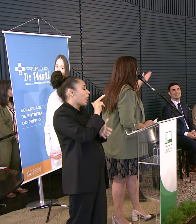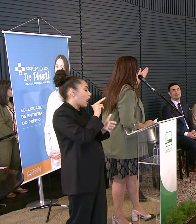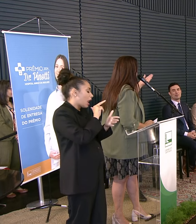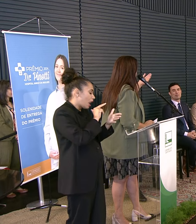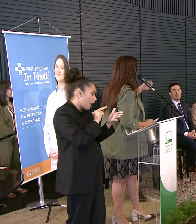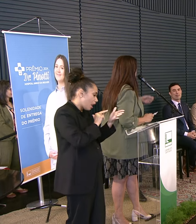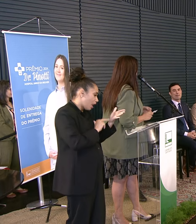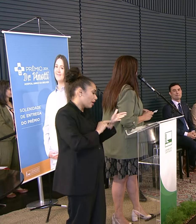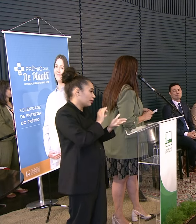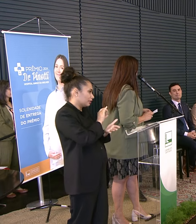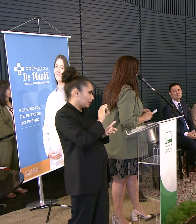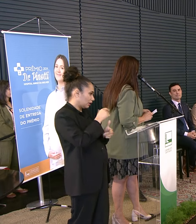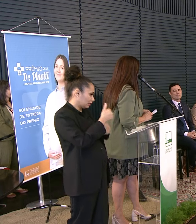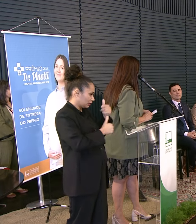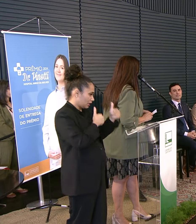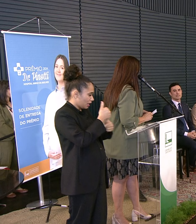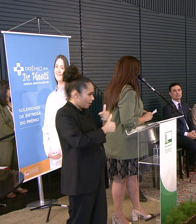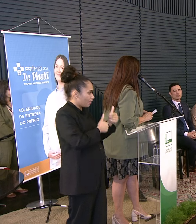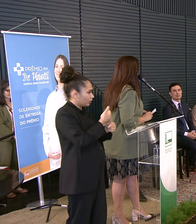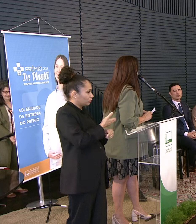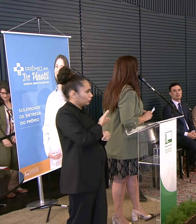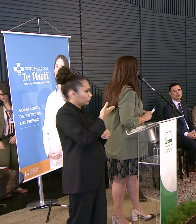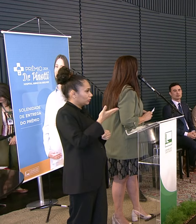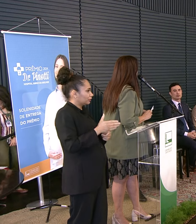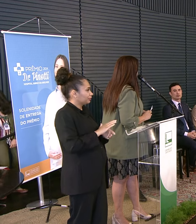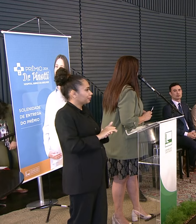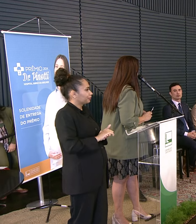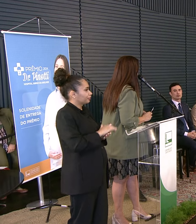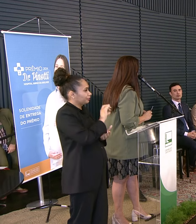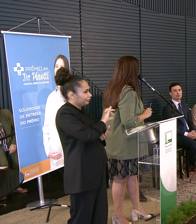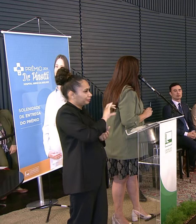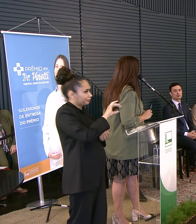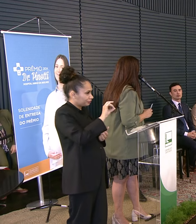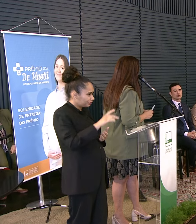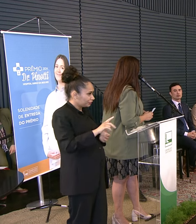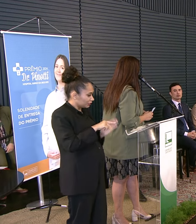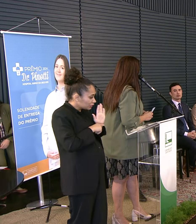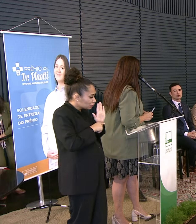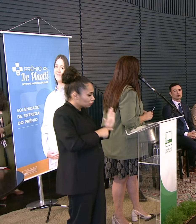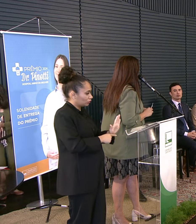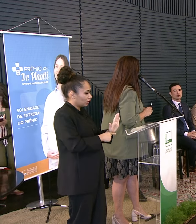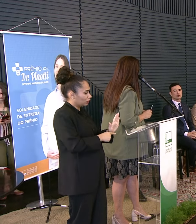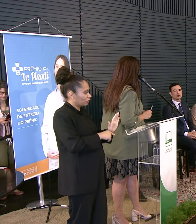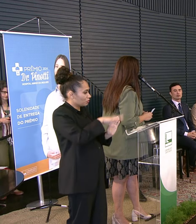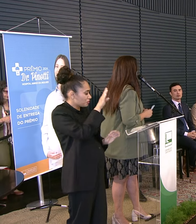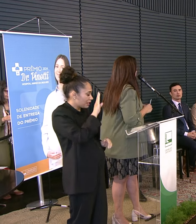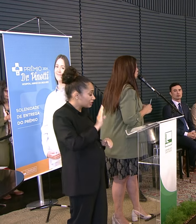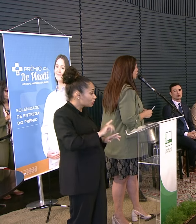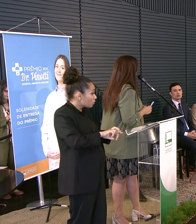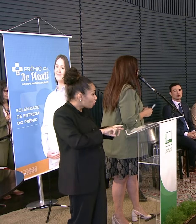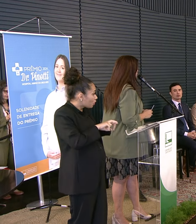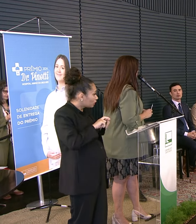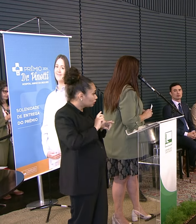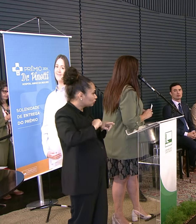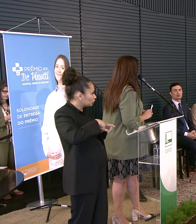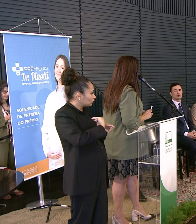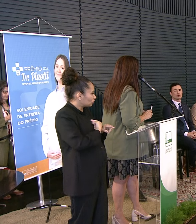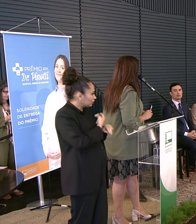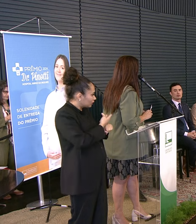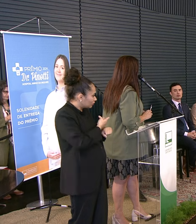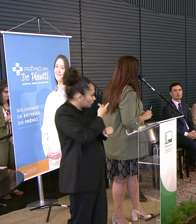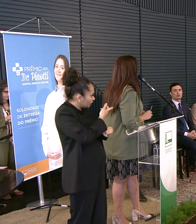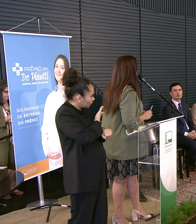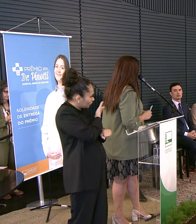Cada um dos trabalhos De vocês Cada um de vocês Contribuiu para essa nação E portanto Nós só estamos